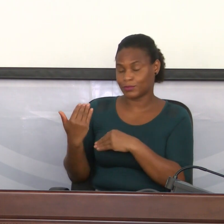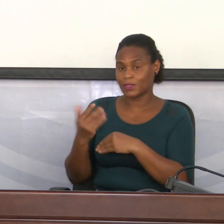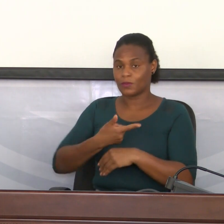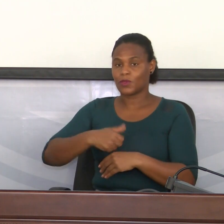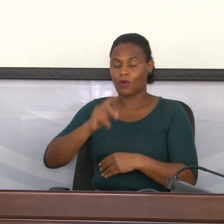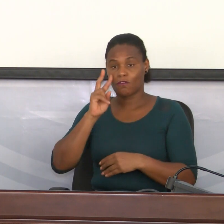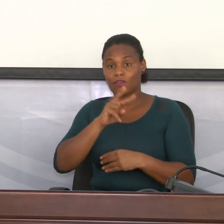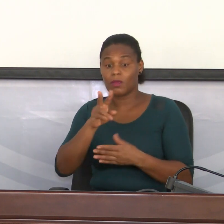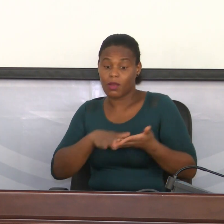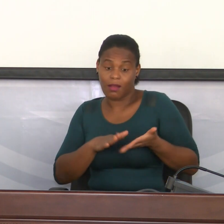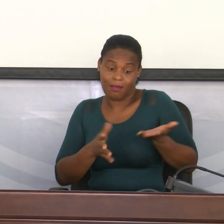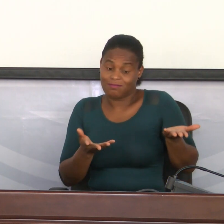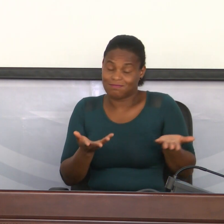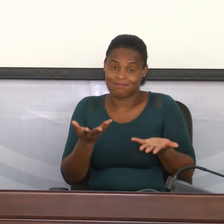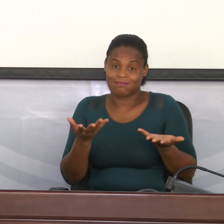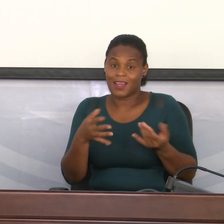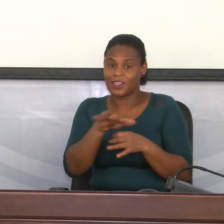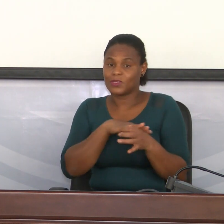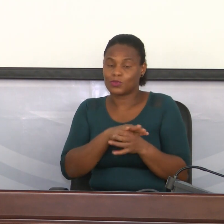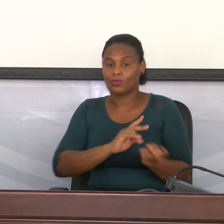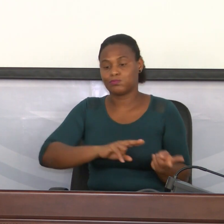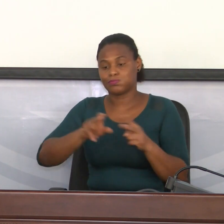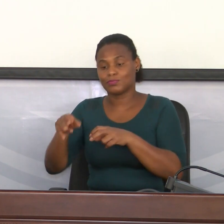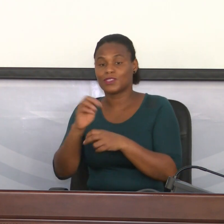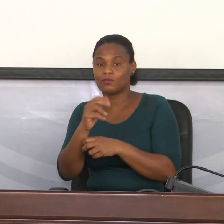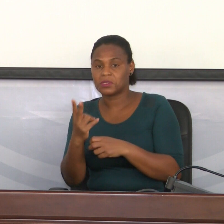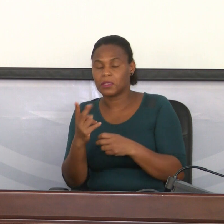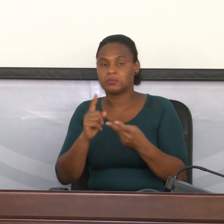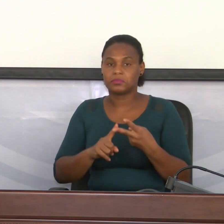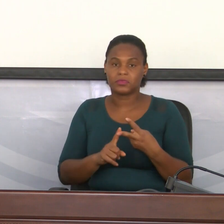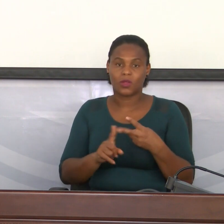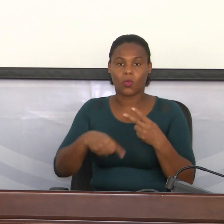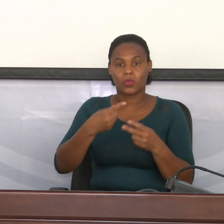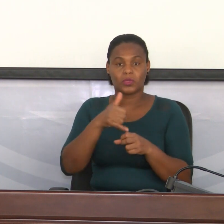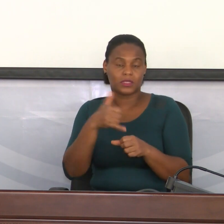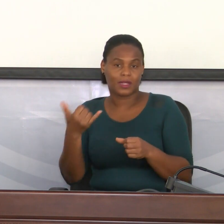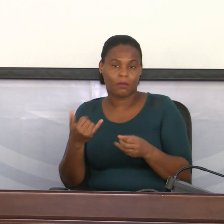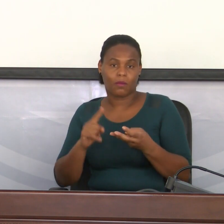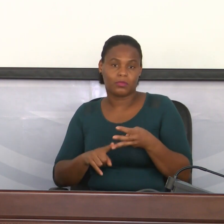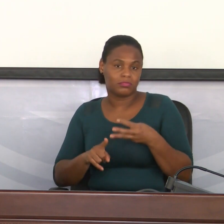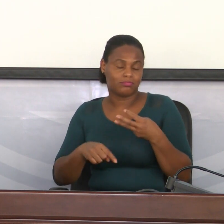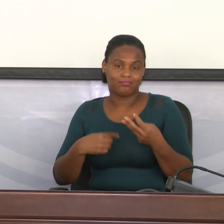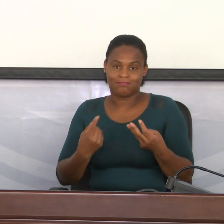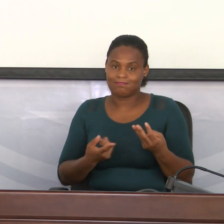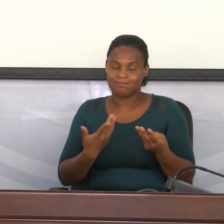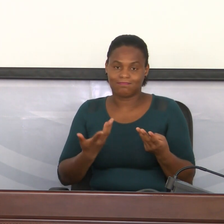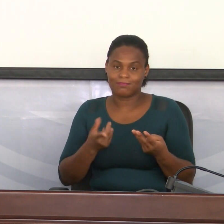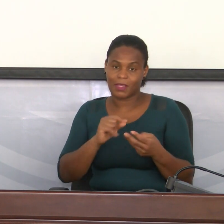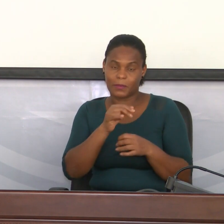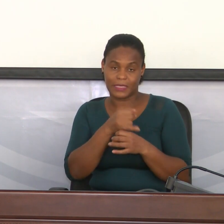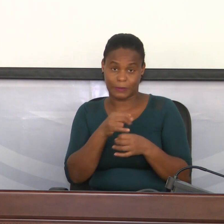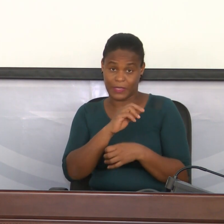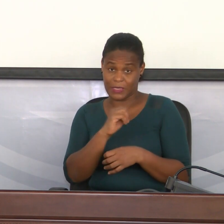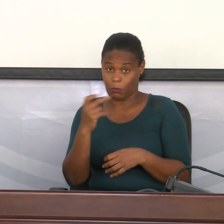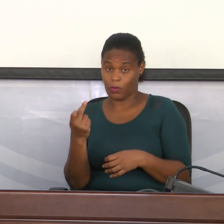vimos rapidamente, portanto, os casos importados em São Vicente, em São Nicolau, em Santo